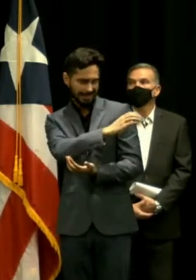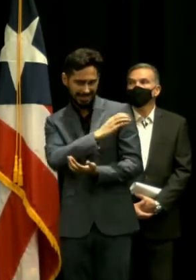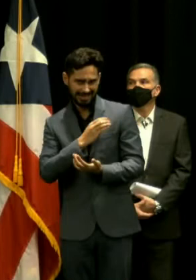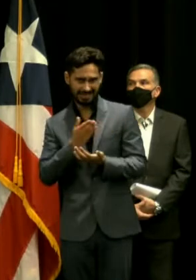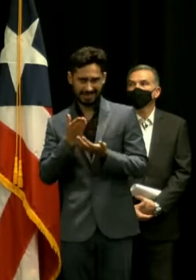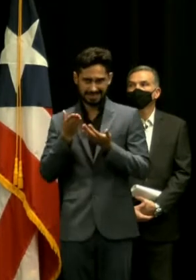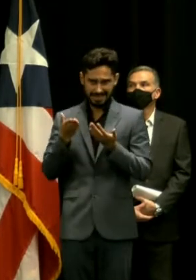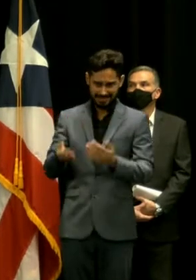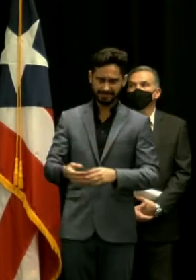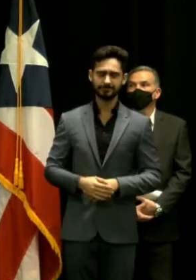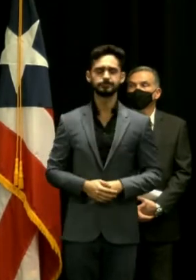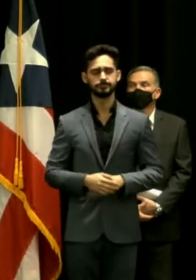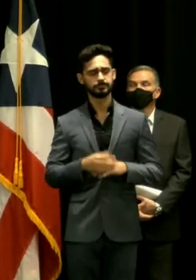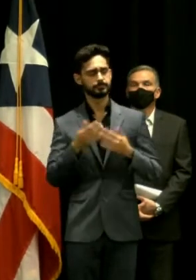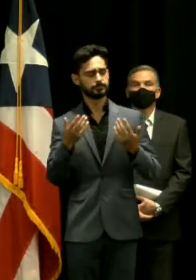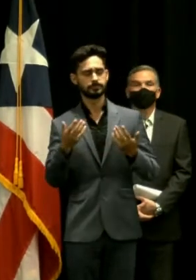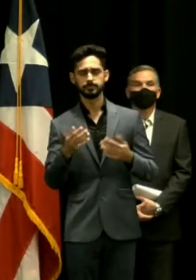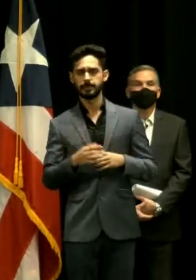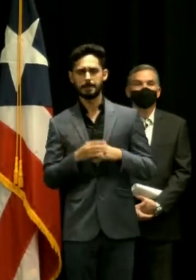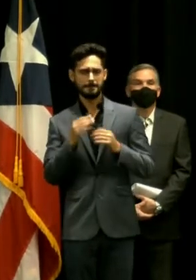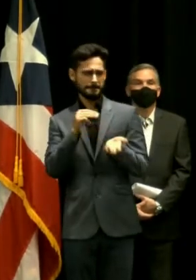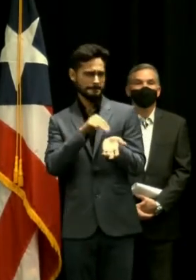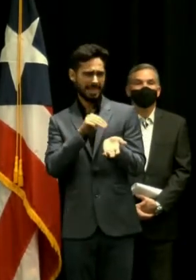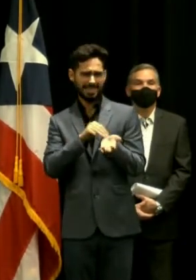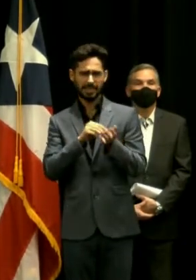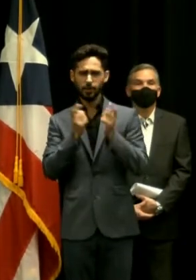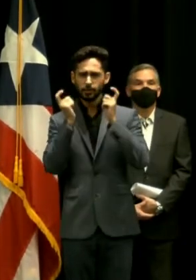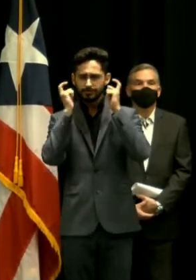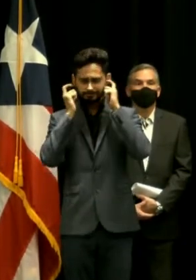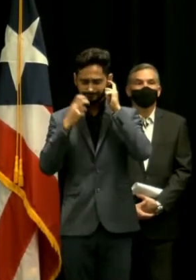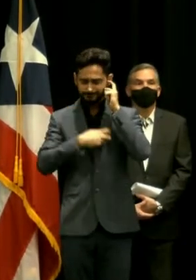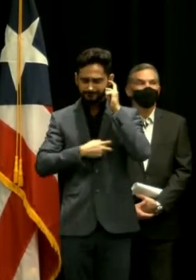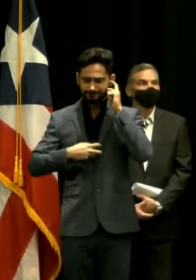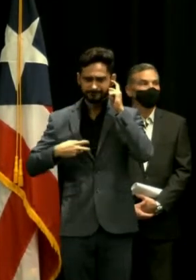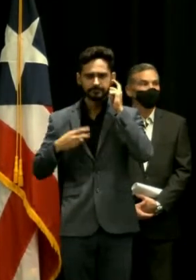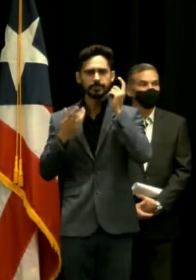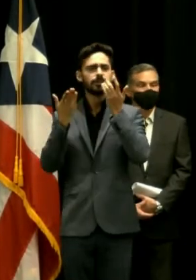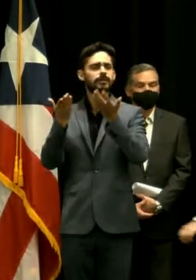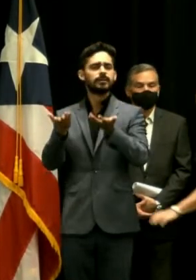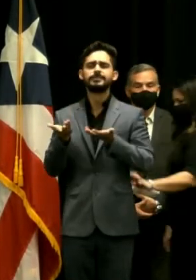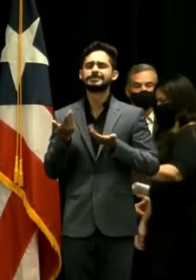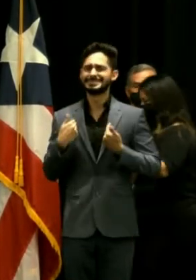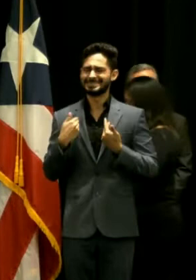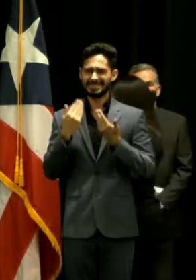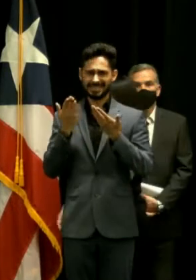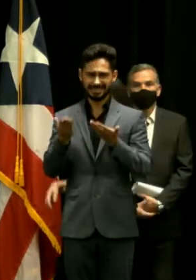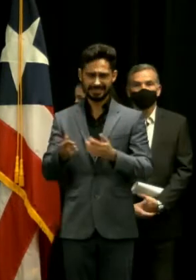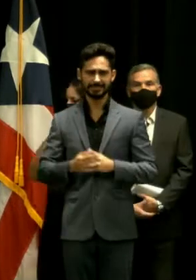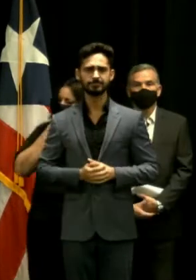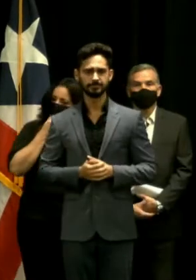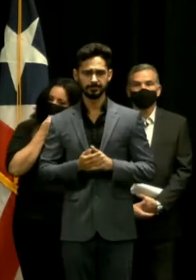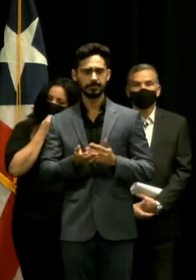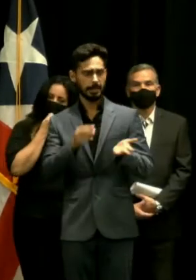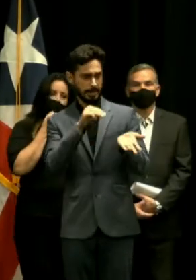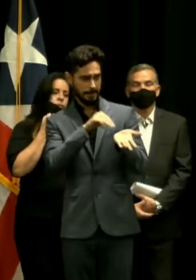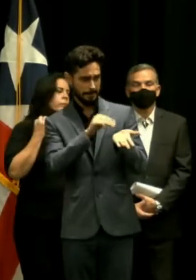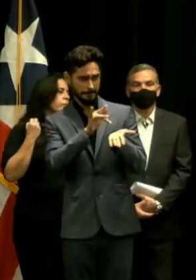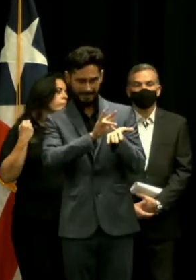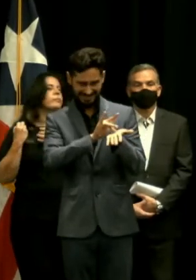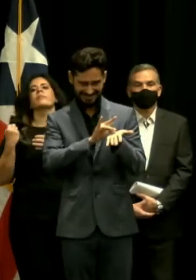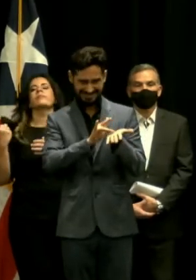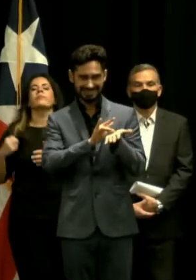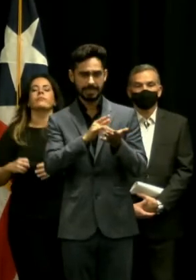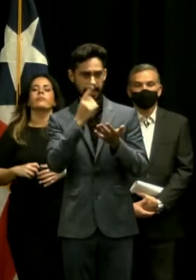ayudar a nuestra ciudad estamos trabajando también con lo que es un contrato un convenio con telemedicina también verdad